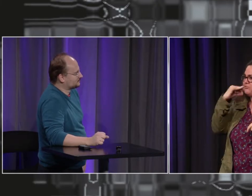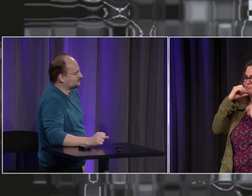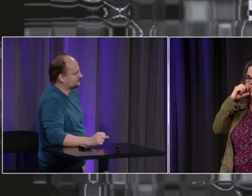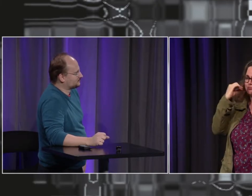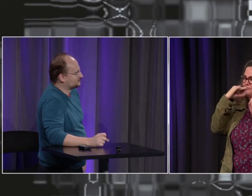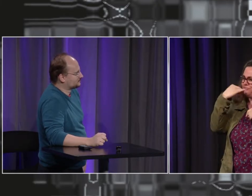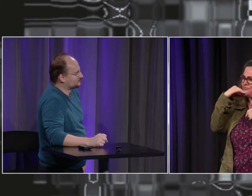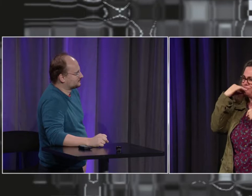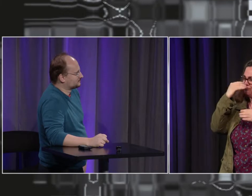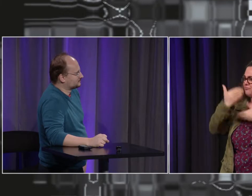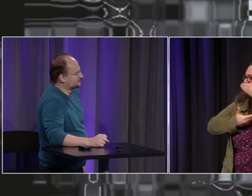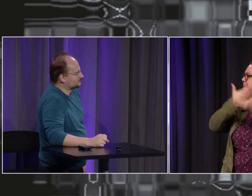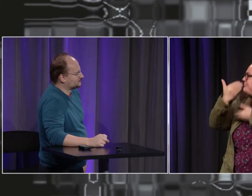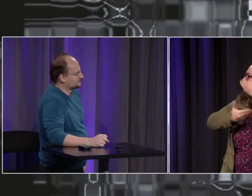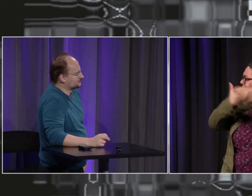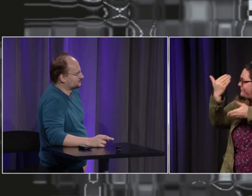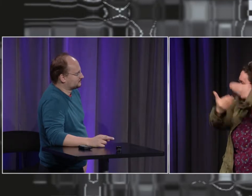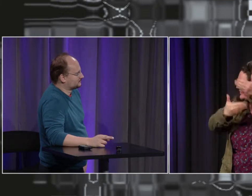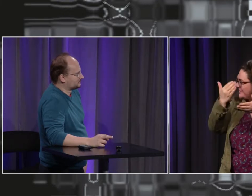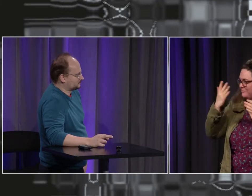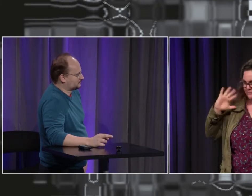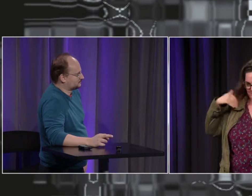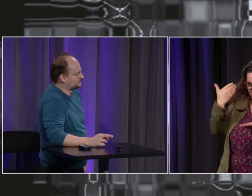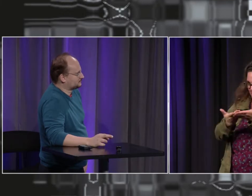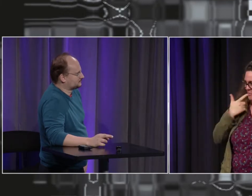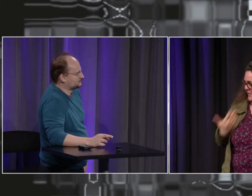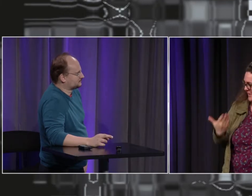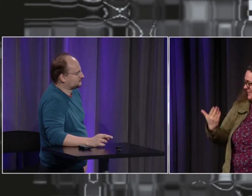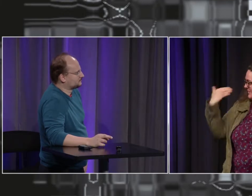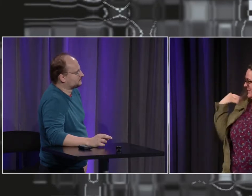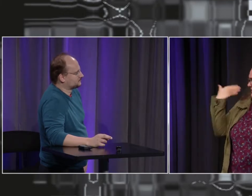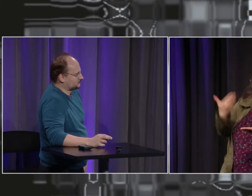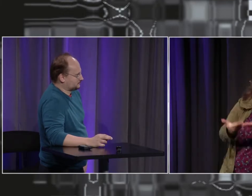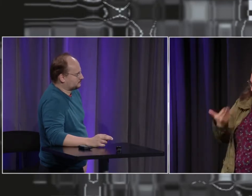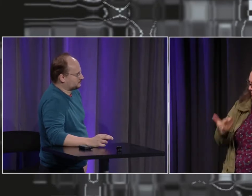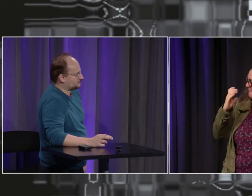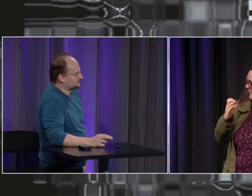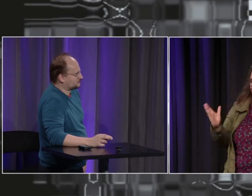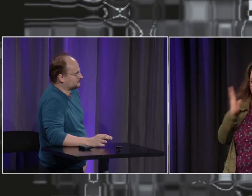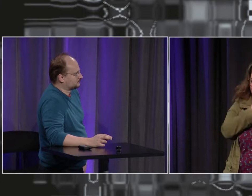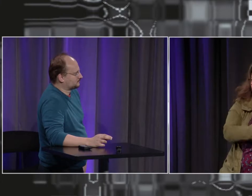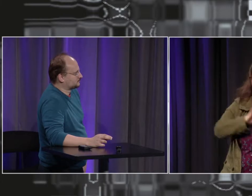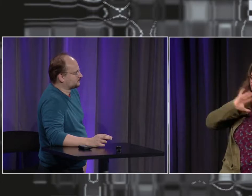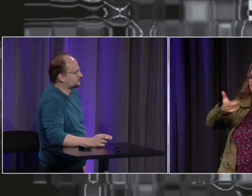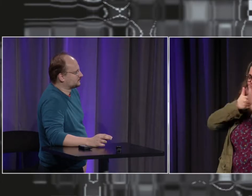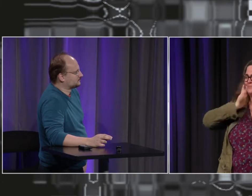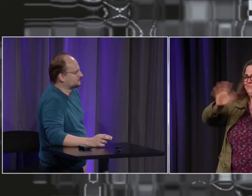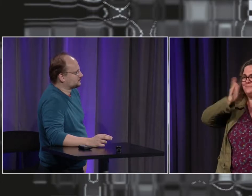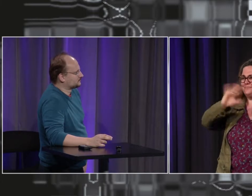par exemple les entendants parlaient parlent vocalement et puis la langue a progressé évolué jusqu'à aujourd'hui et